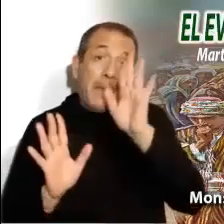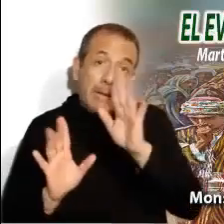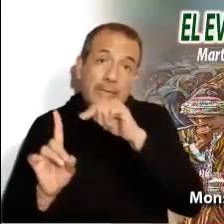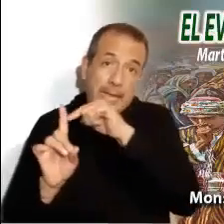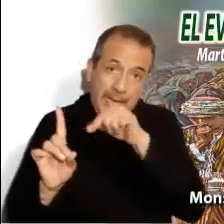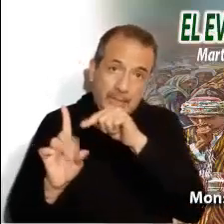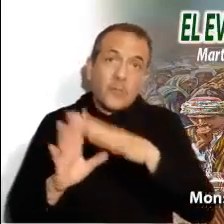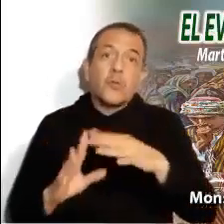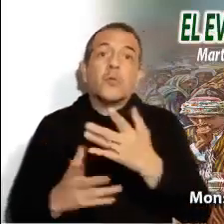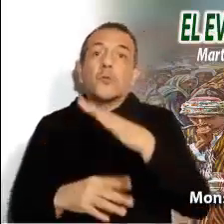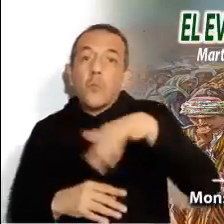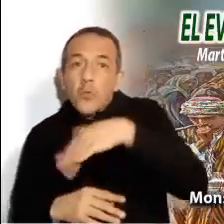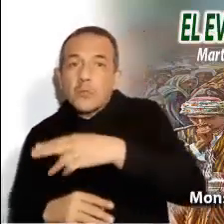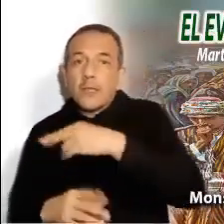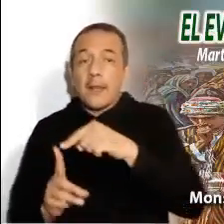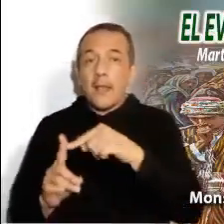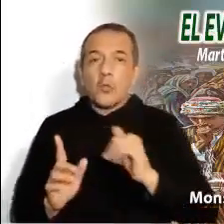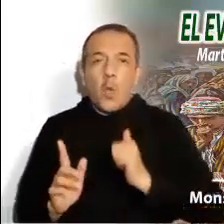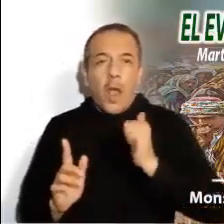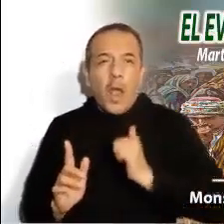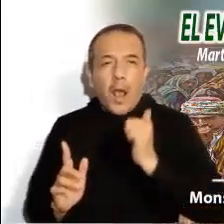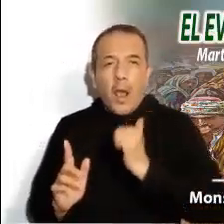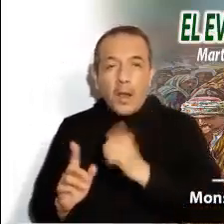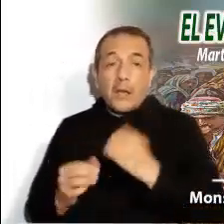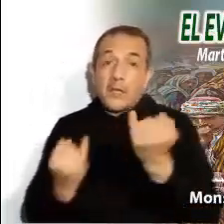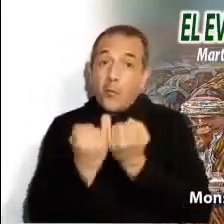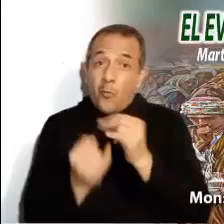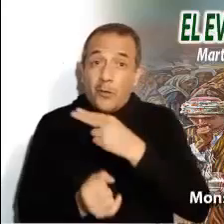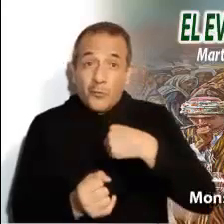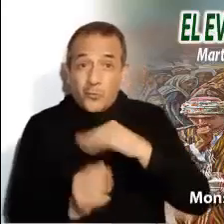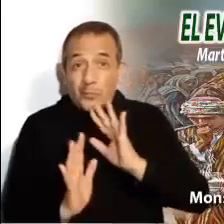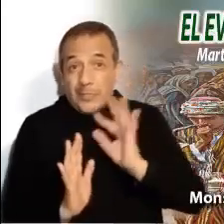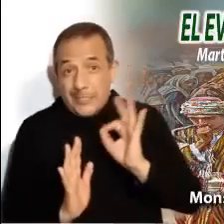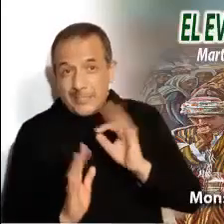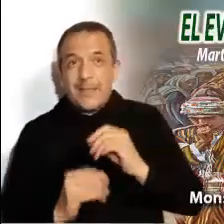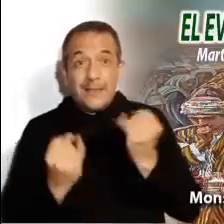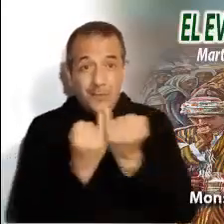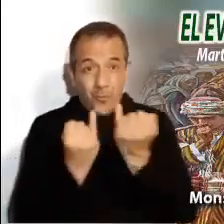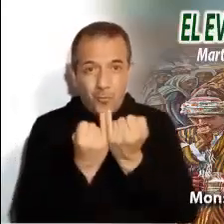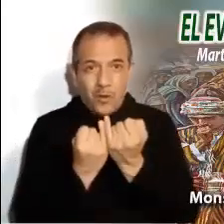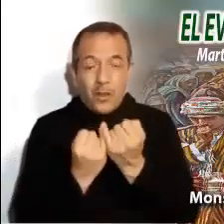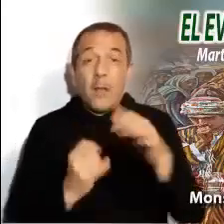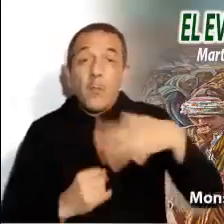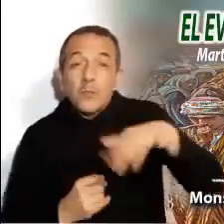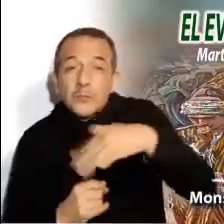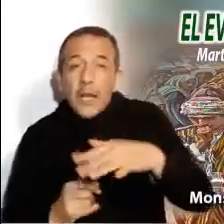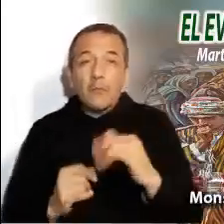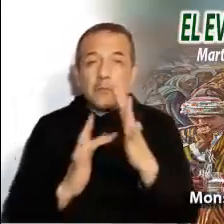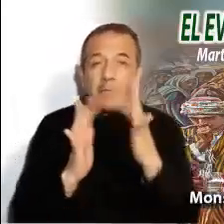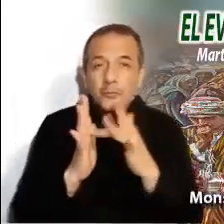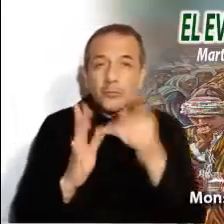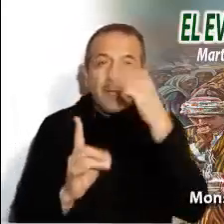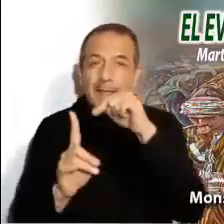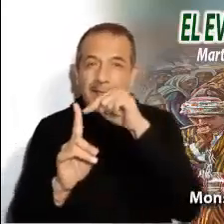su provecho como puede sucedernos ahora también a nosotros. Buscar a Cristo con la finalidad de